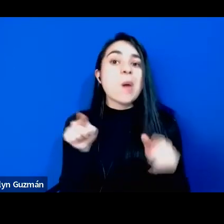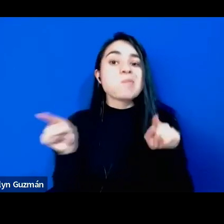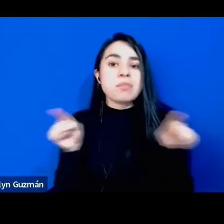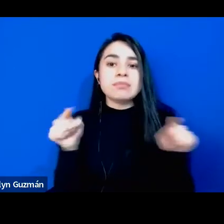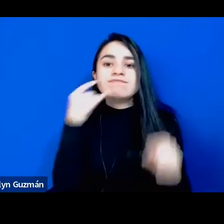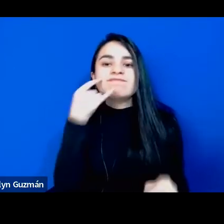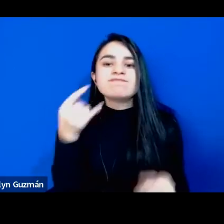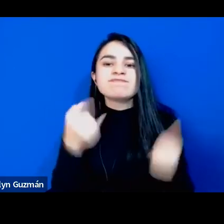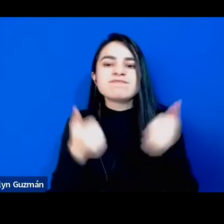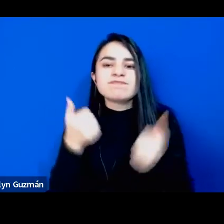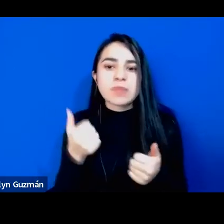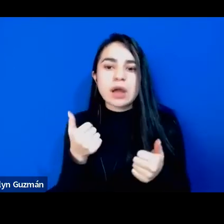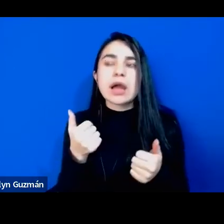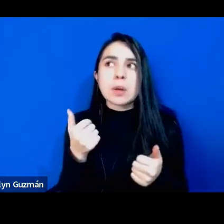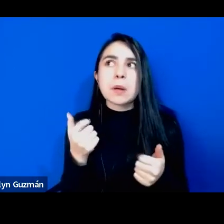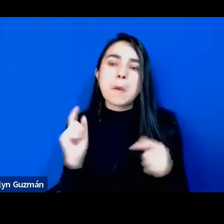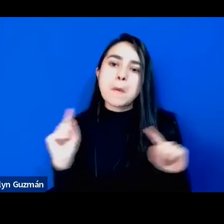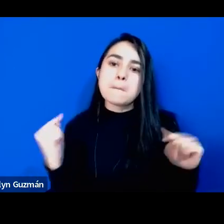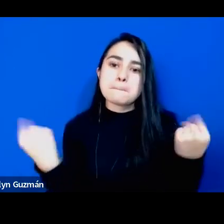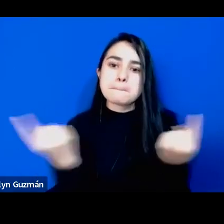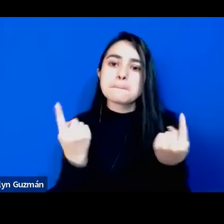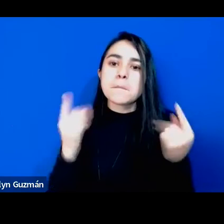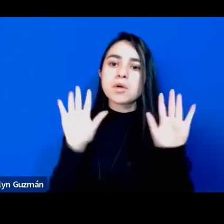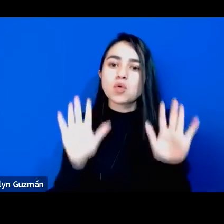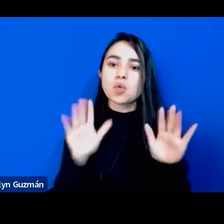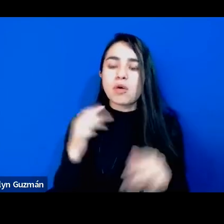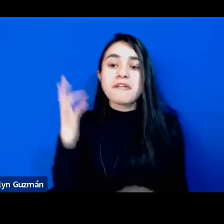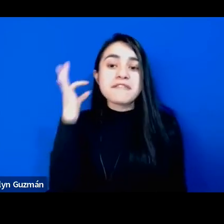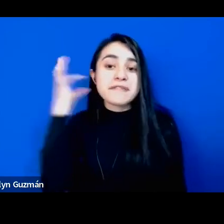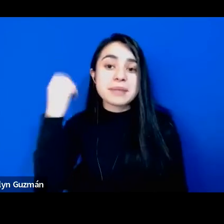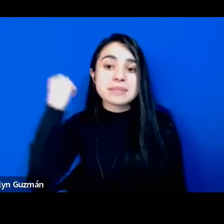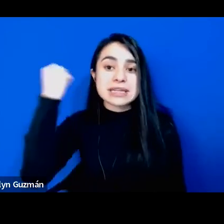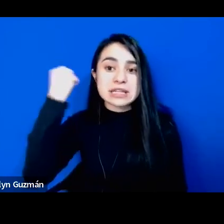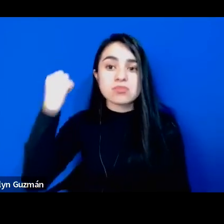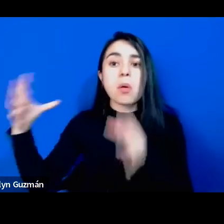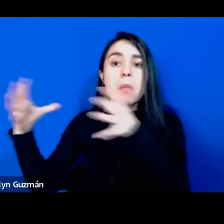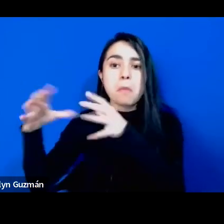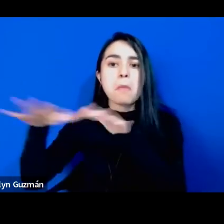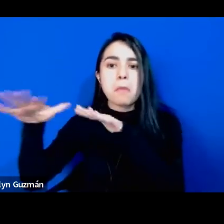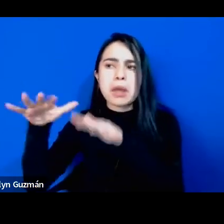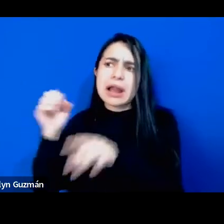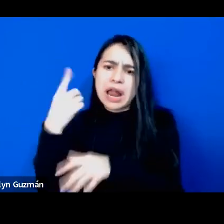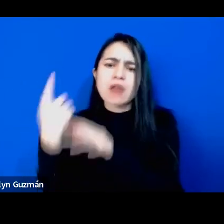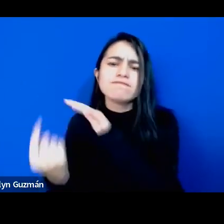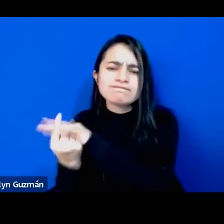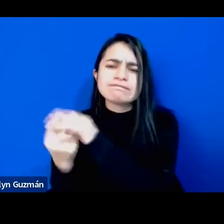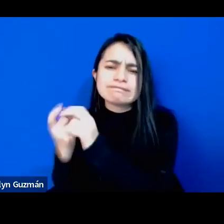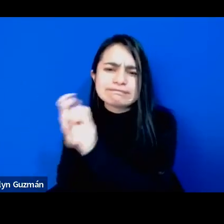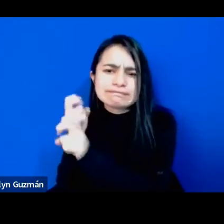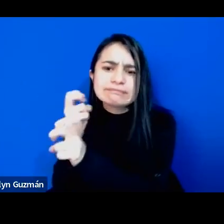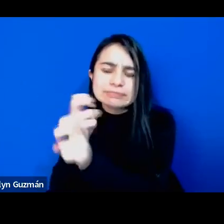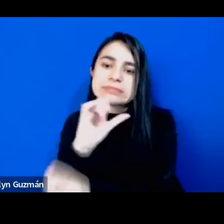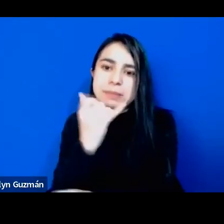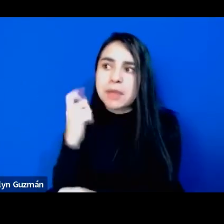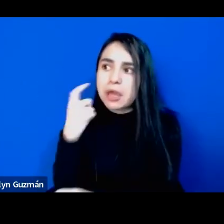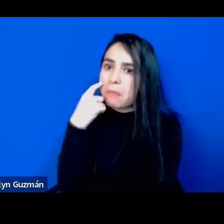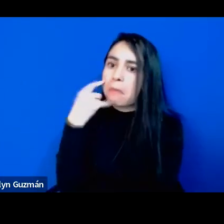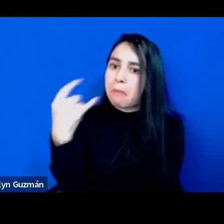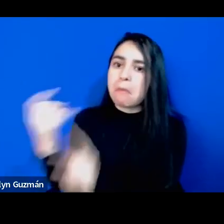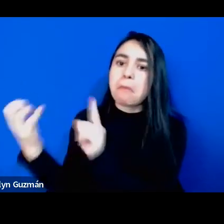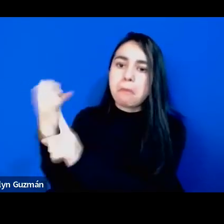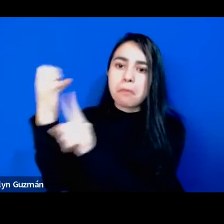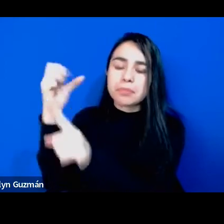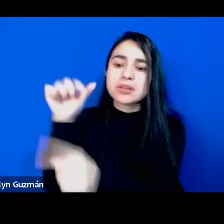lo que ha sucedido dentro del feminismo, también por supuesto con dificultades. Pero yo creo que a fuerzas